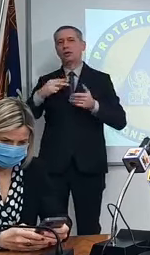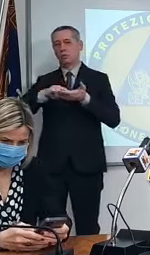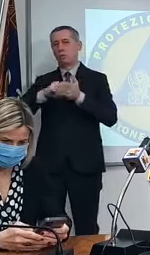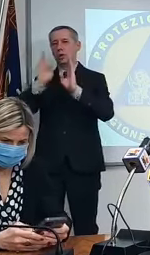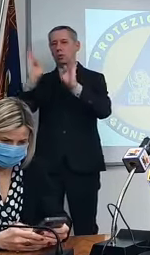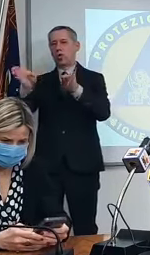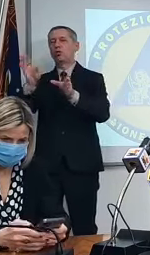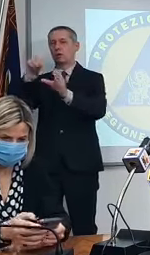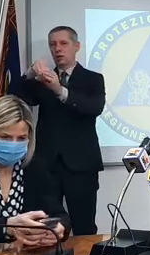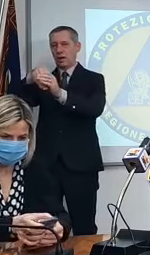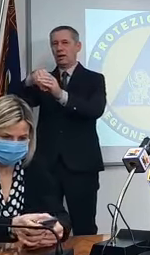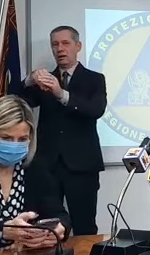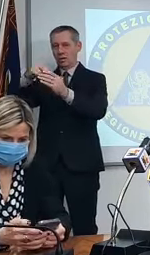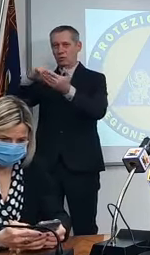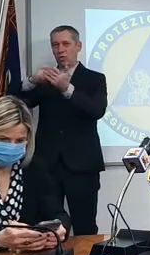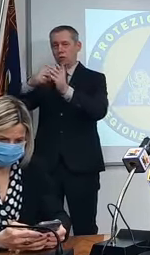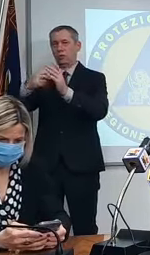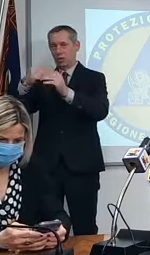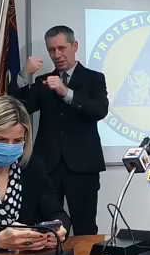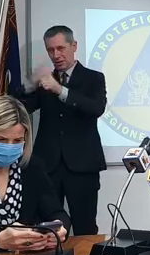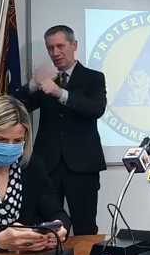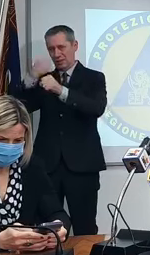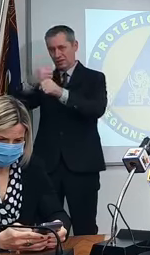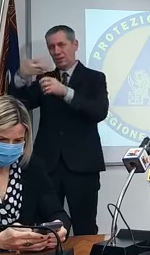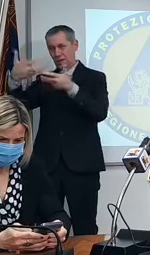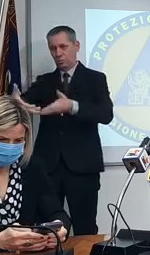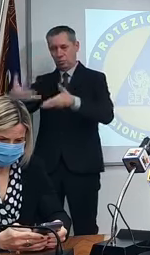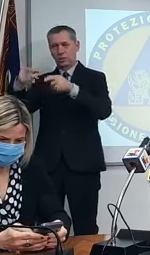qui non si può negare l'evidenza